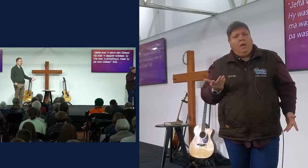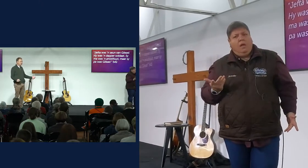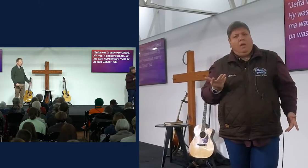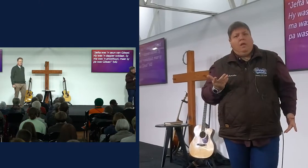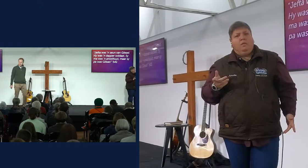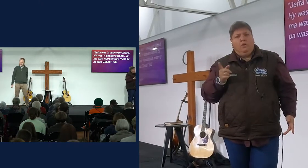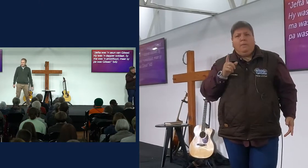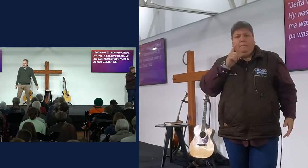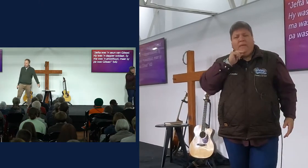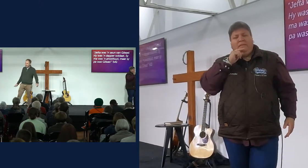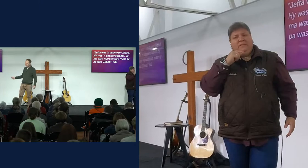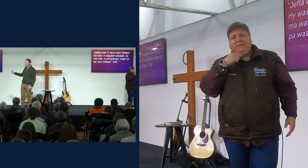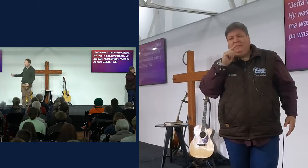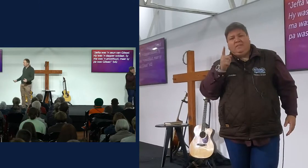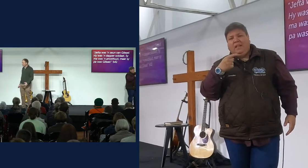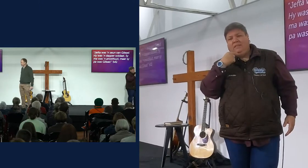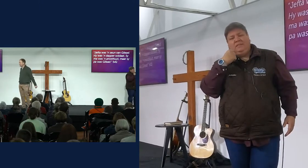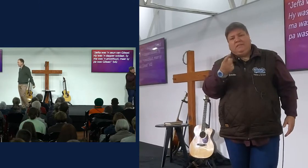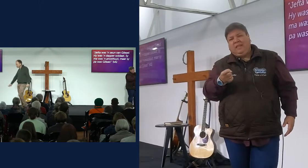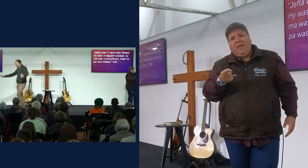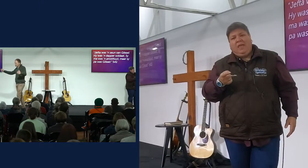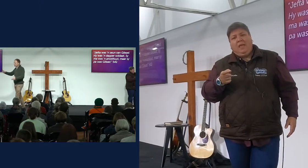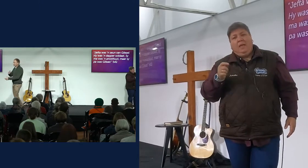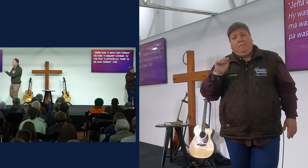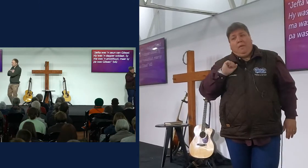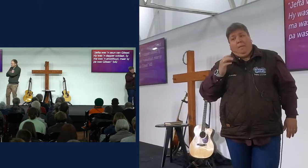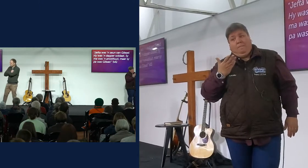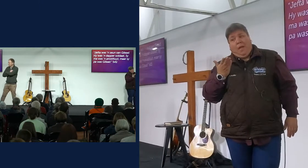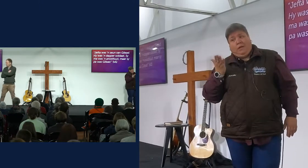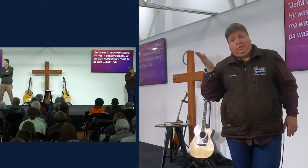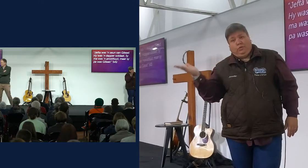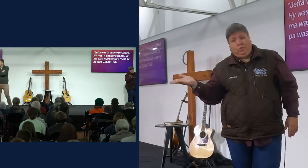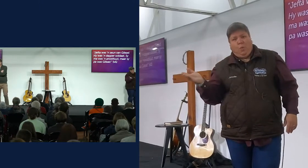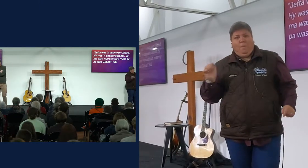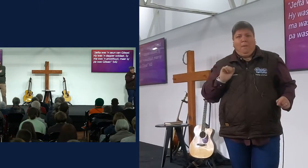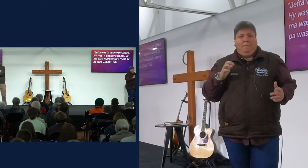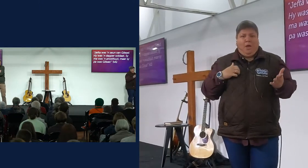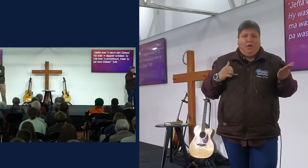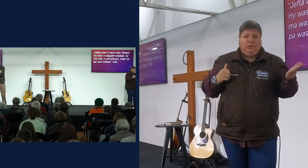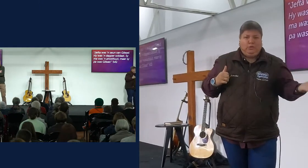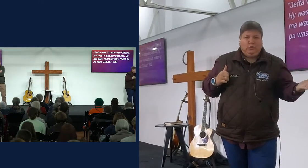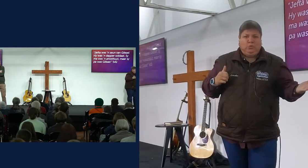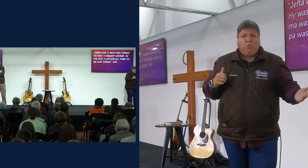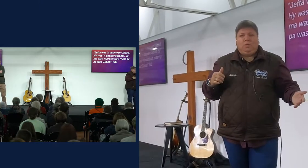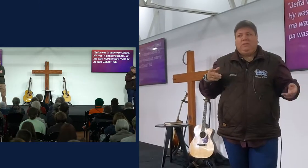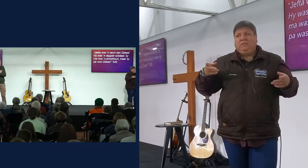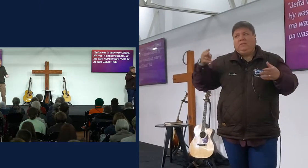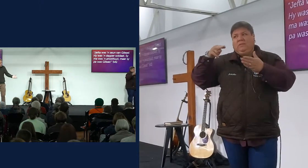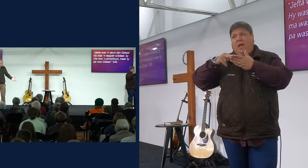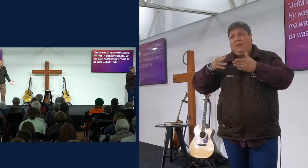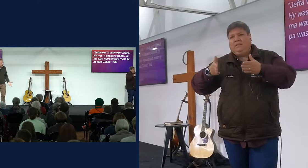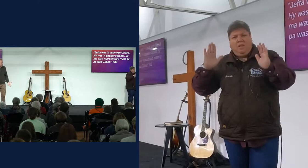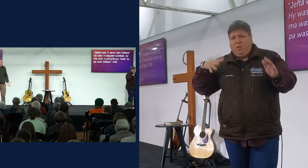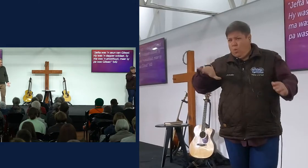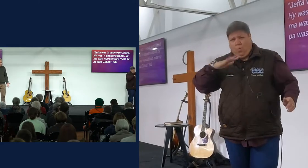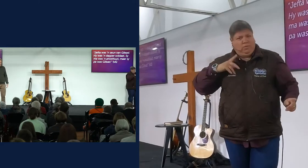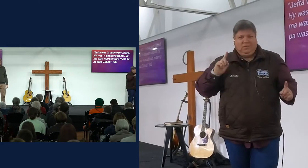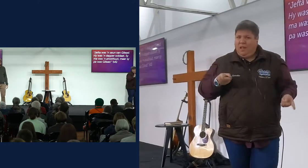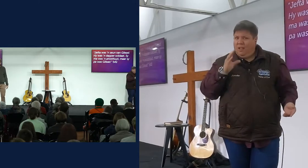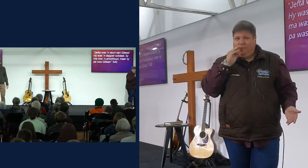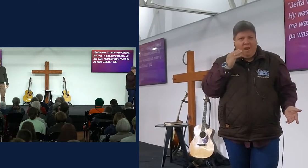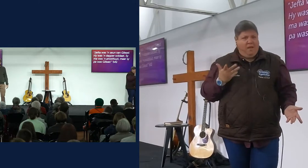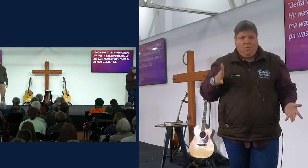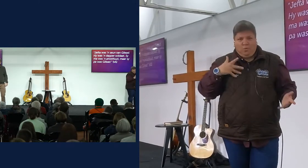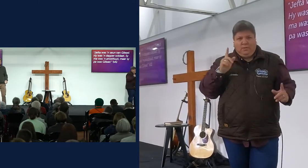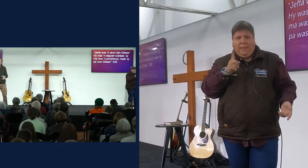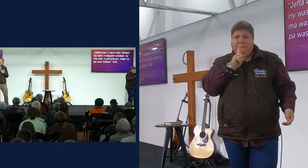op en trots, en sê, hoor jylle, my pa was Gilead, maar my ma, jy weet, sy was daar op die straathoek geweest, niemand doen dit nie, sê